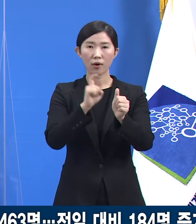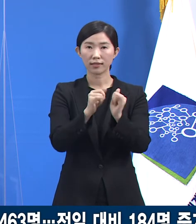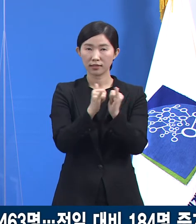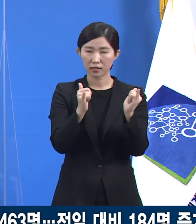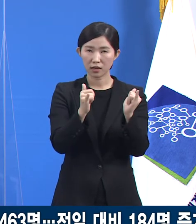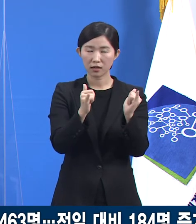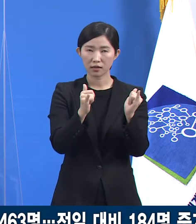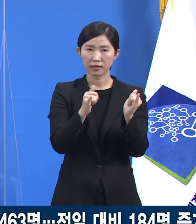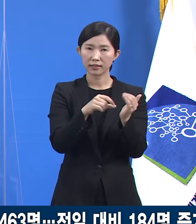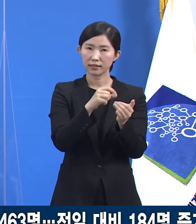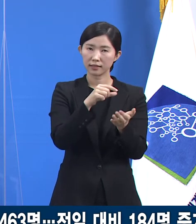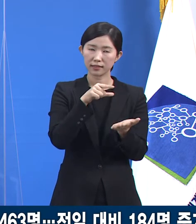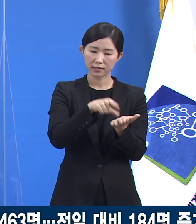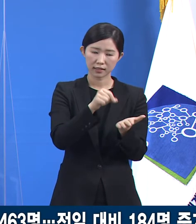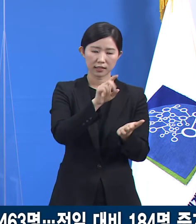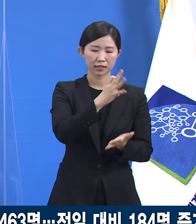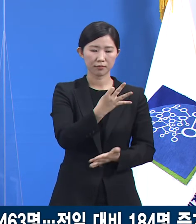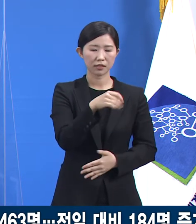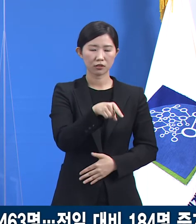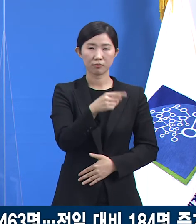%인 27명이었습니다.